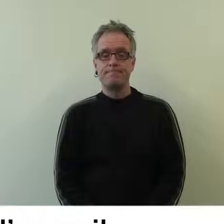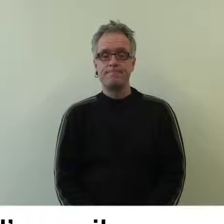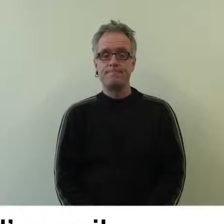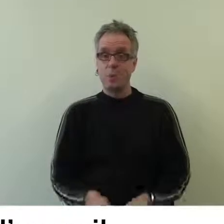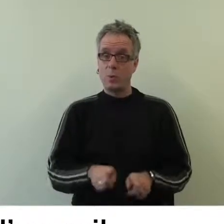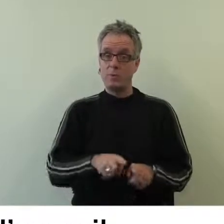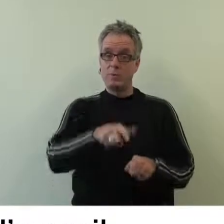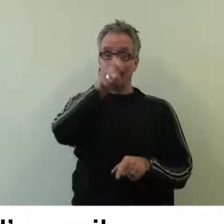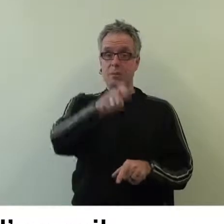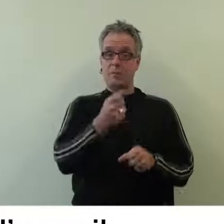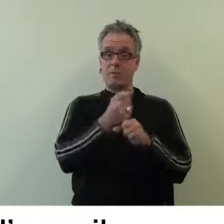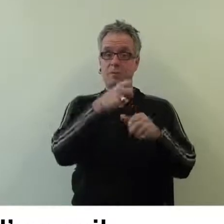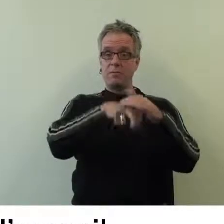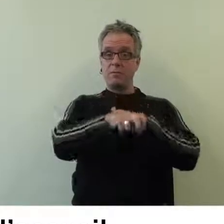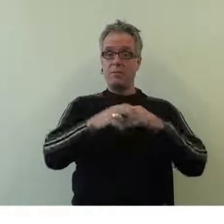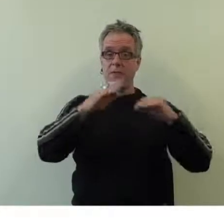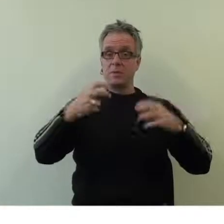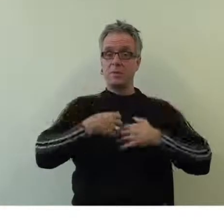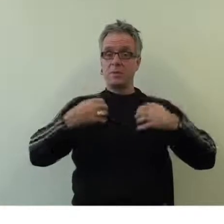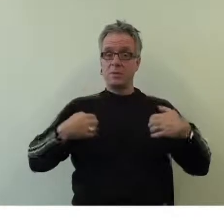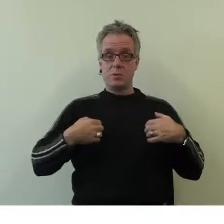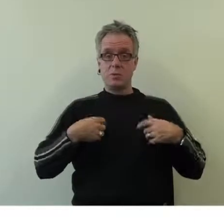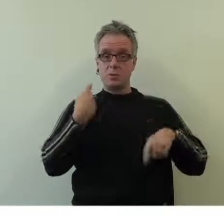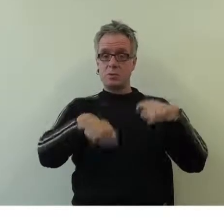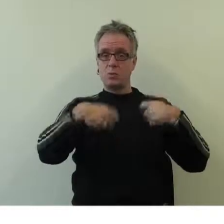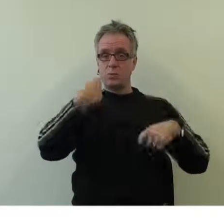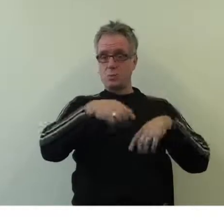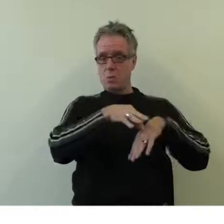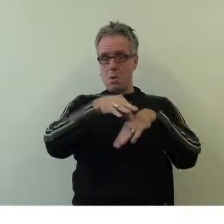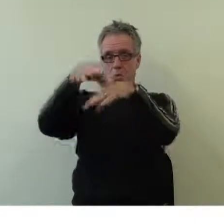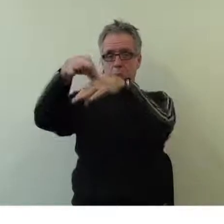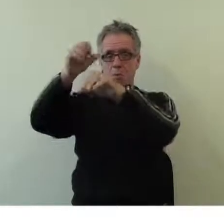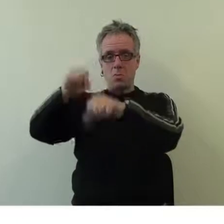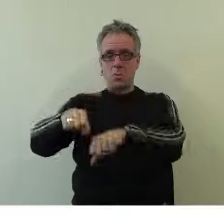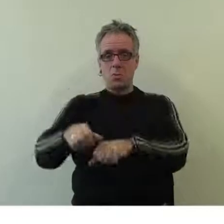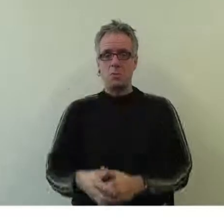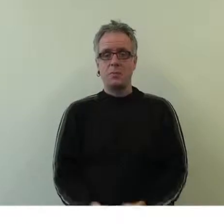Le personnel d'accueil de l'Espace des sciences est à votre service pour son utilisation.